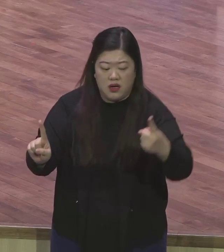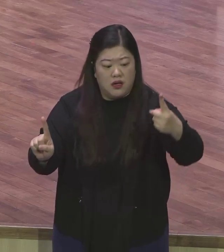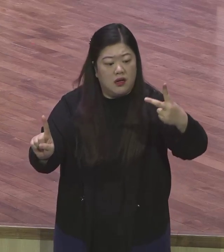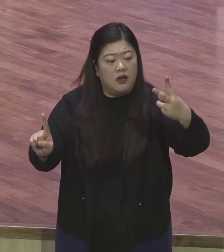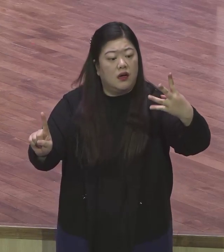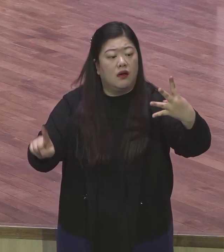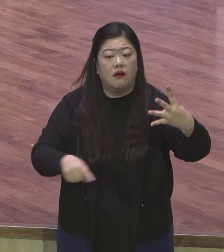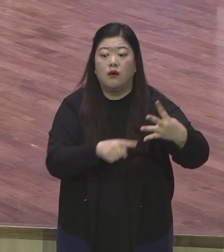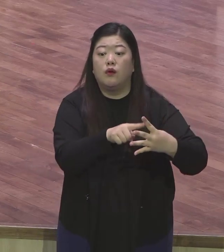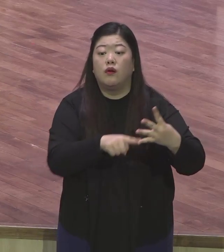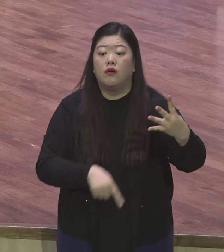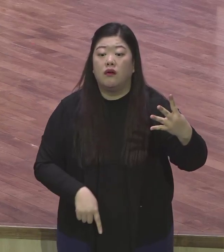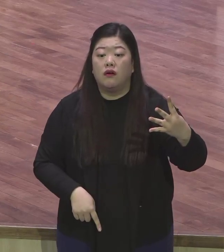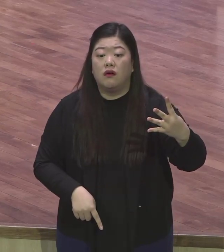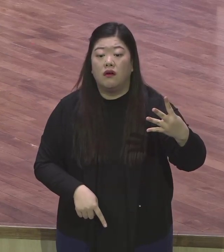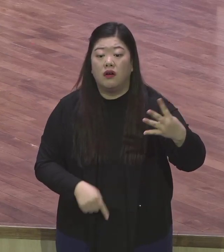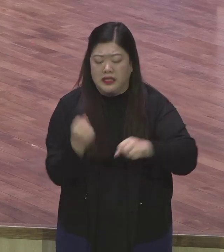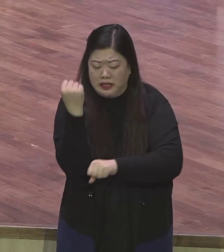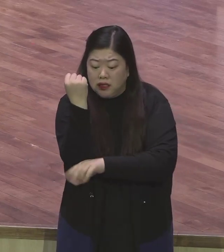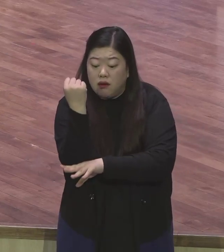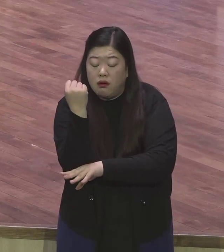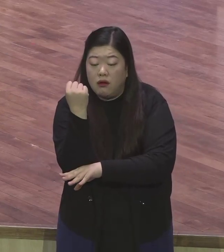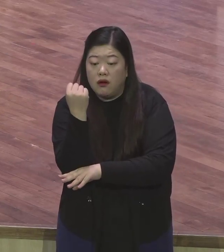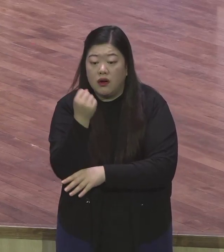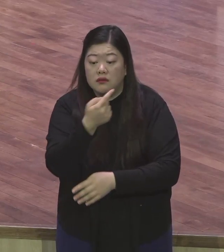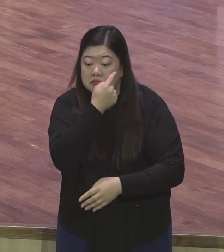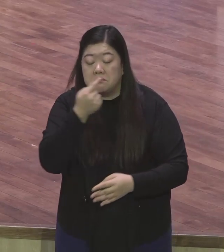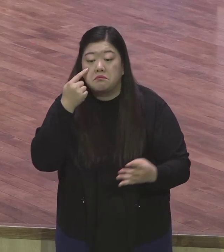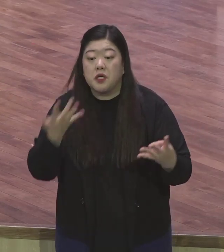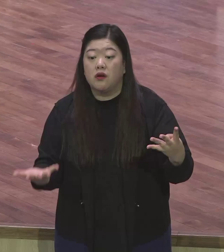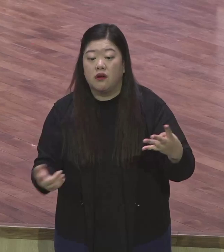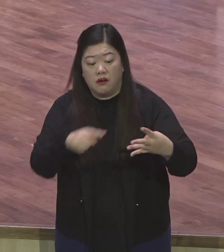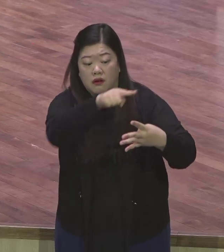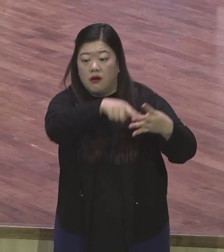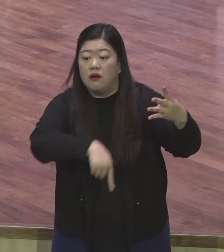있어요? 그 사람이 어떻게 구세주예요? 그 근거를 대어봐요.